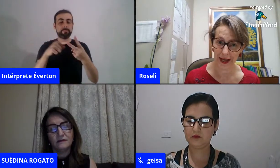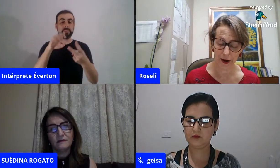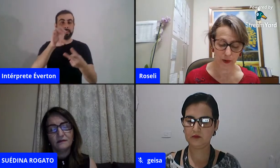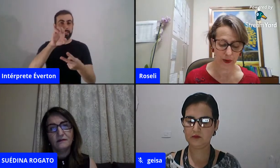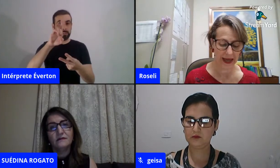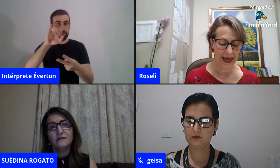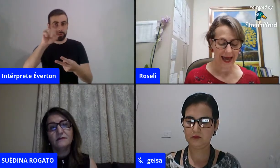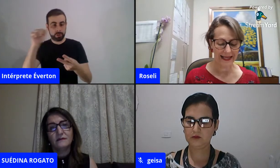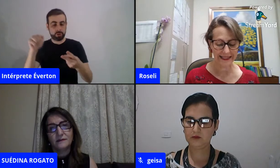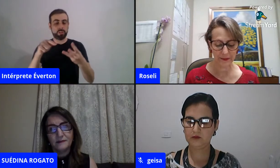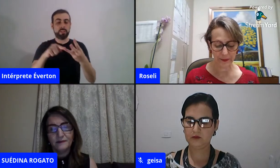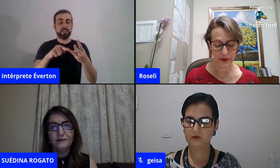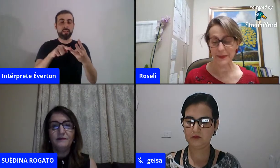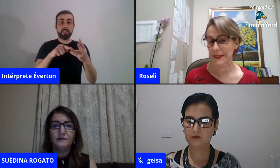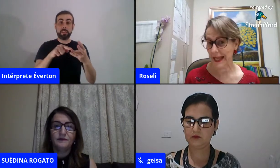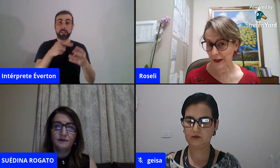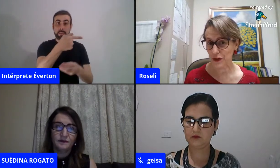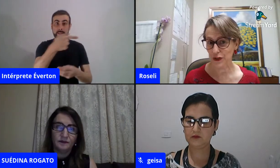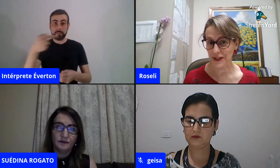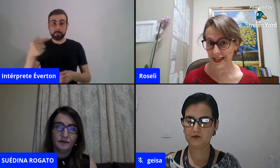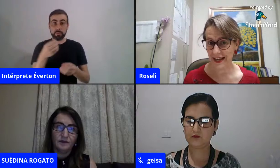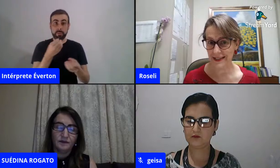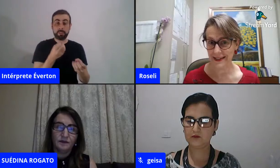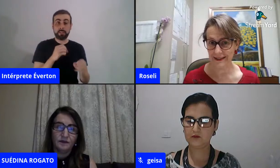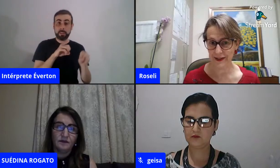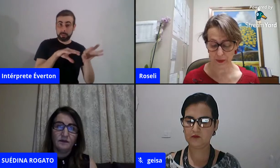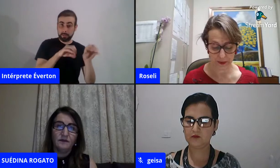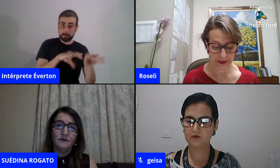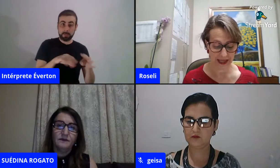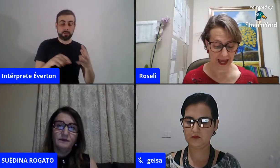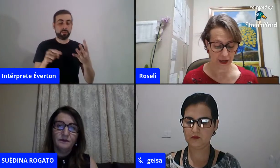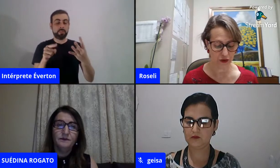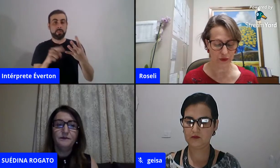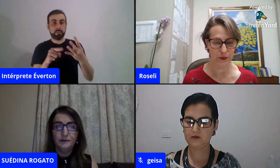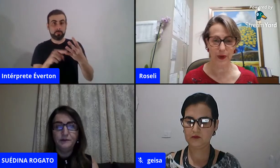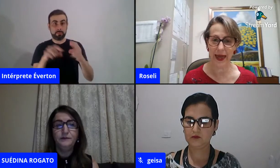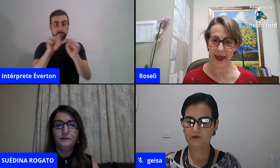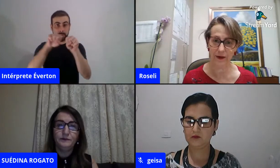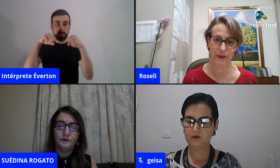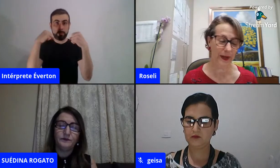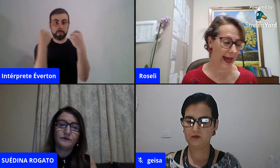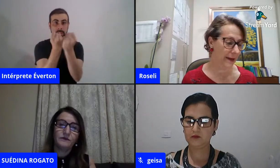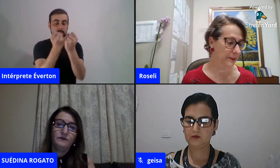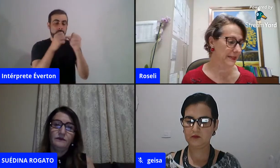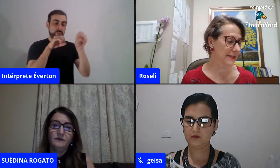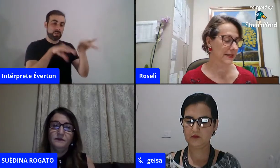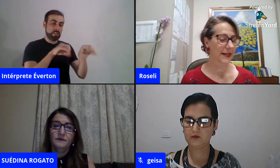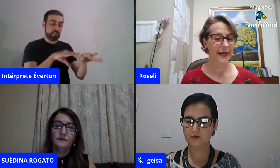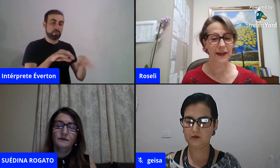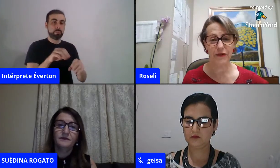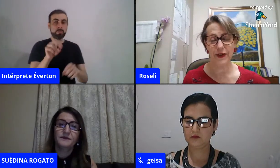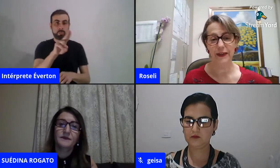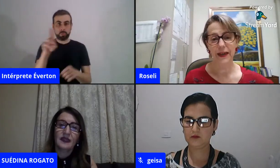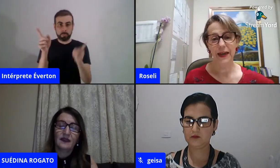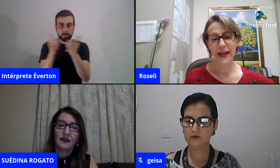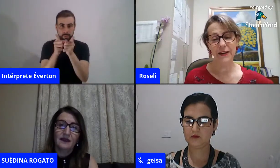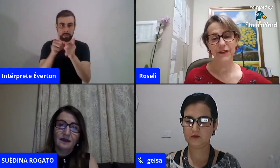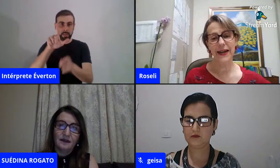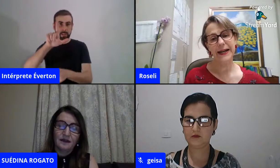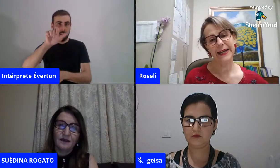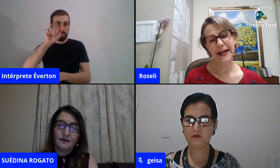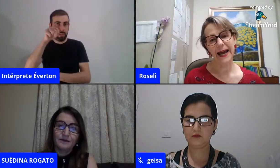Educacional, o Seminário de Docência, sobre o estágio, o Lé ou Lápis, enfim,